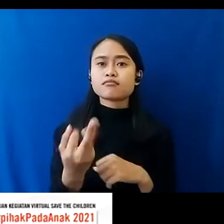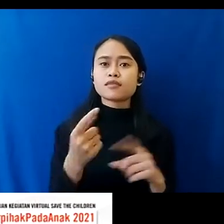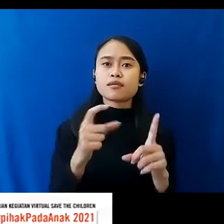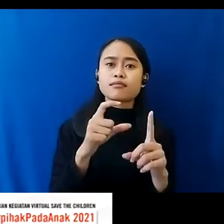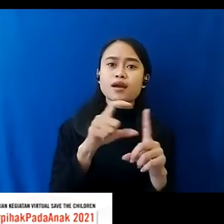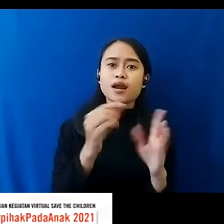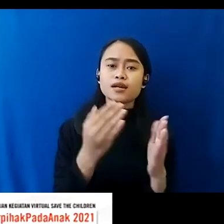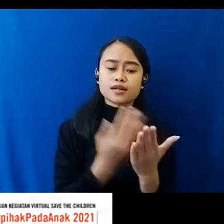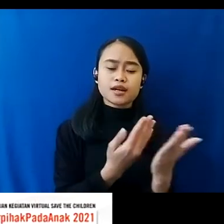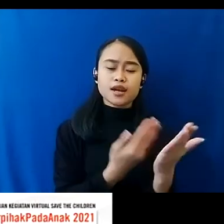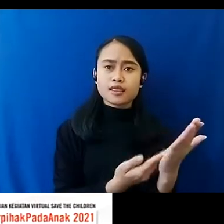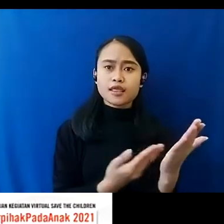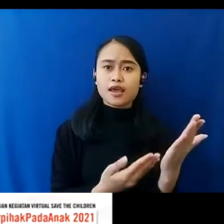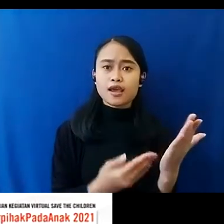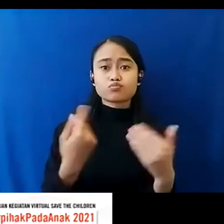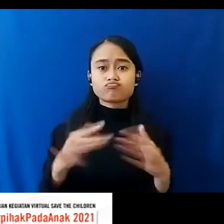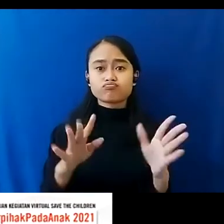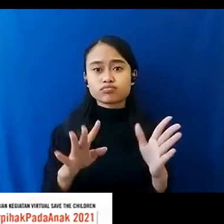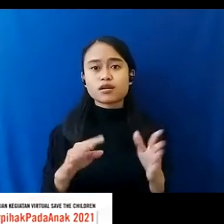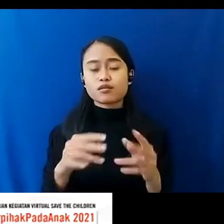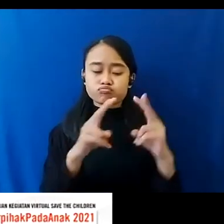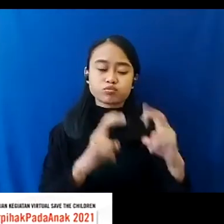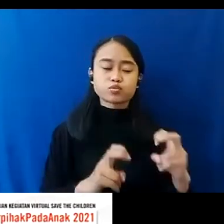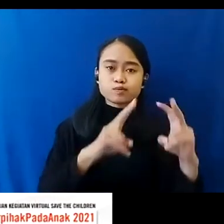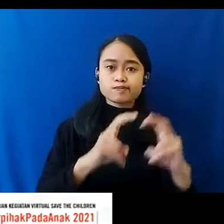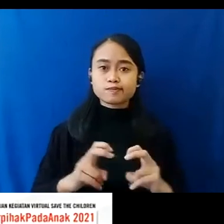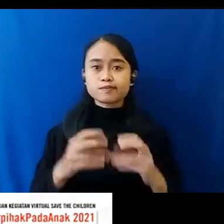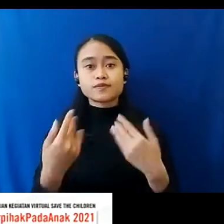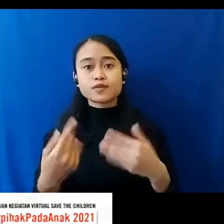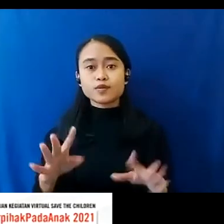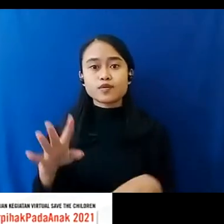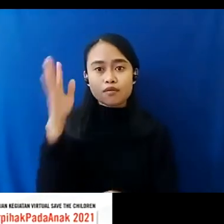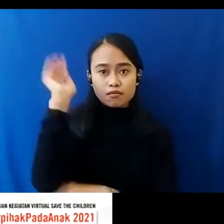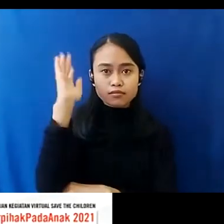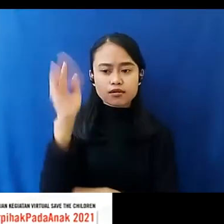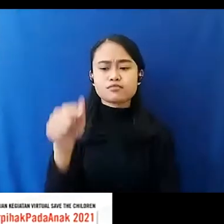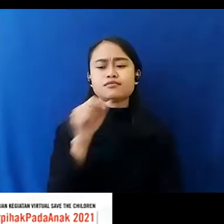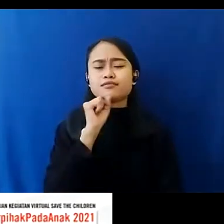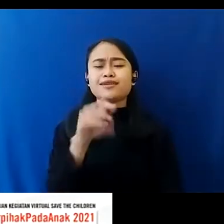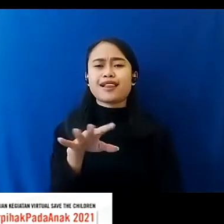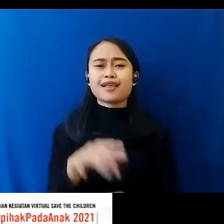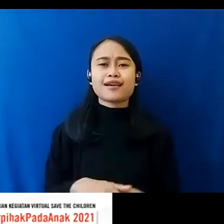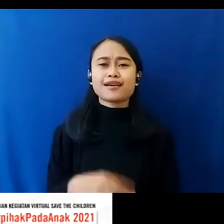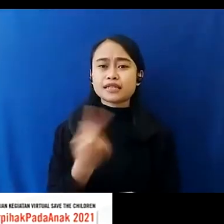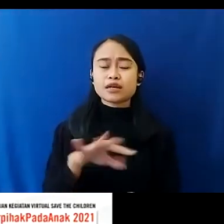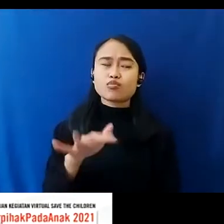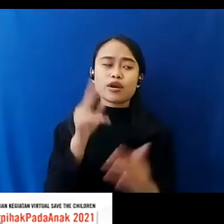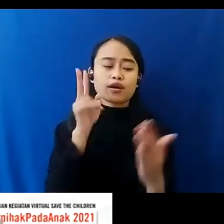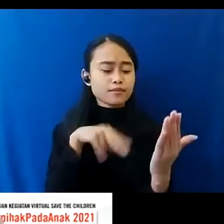Hasil BPS Dan Survei Survei Yang Tadi Di Beberapa Pembicara Menyebutkan Dan Kita Mungkin Baca Di